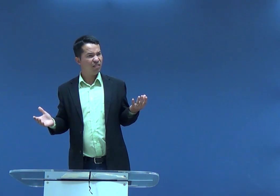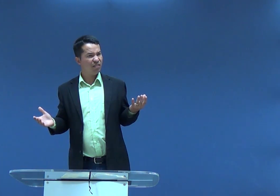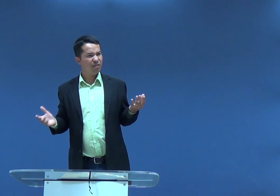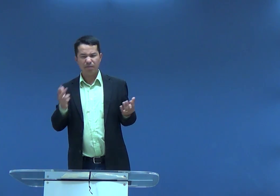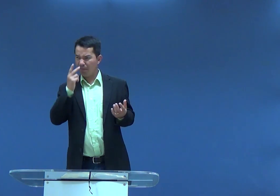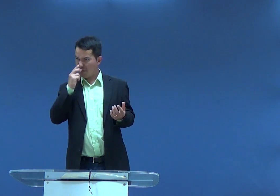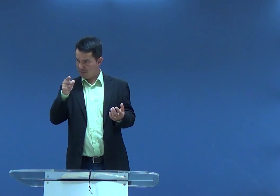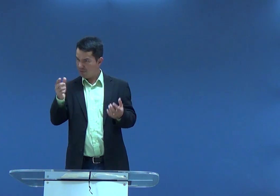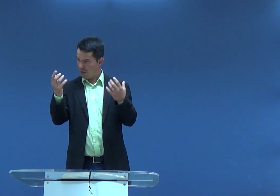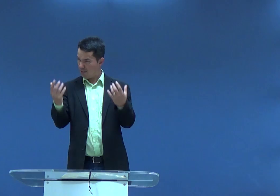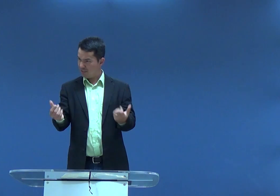Ué?